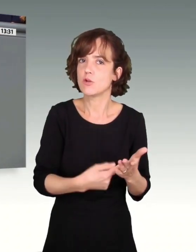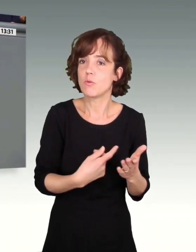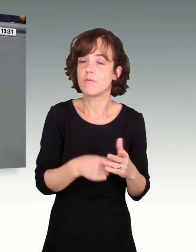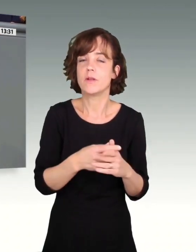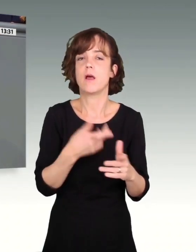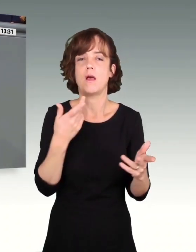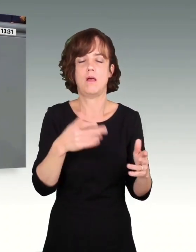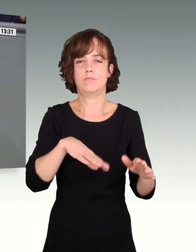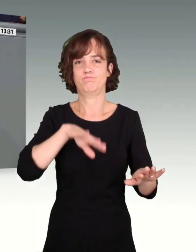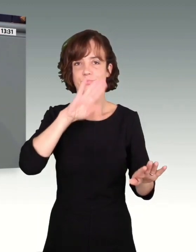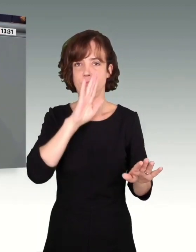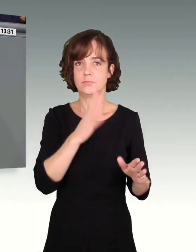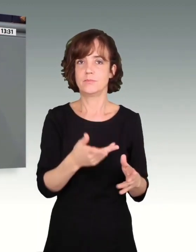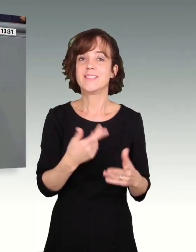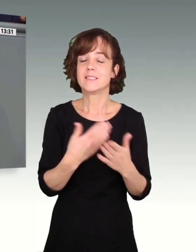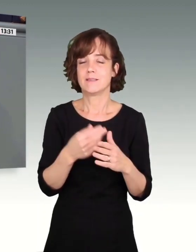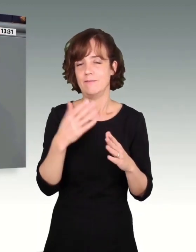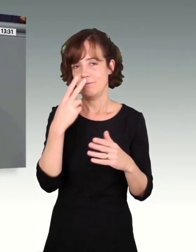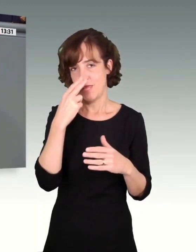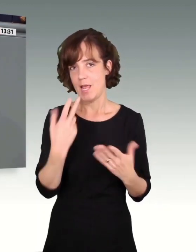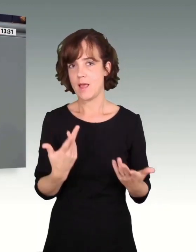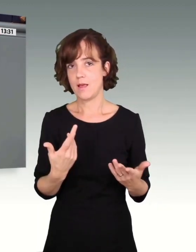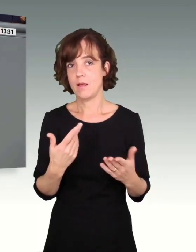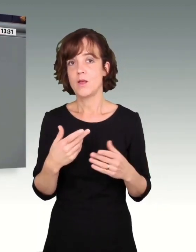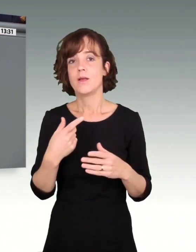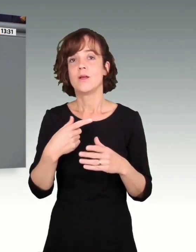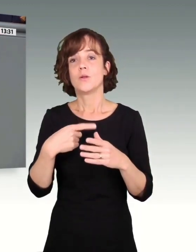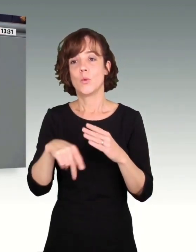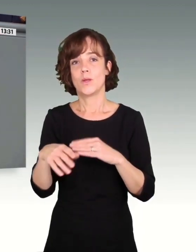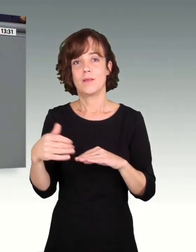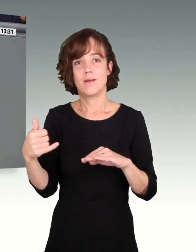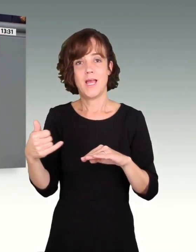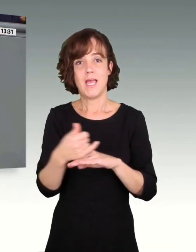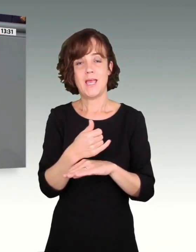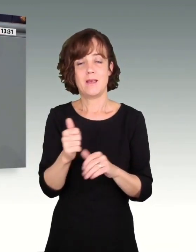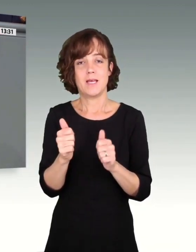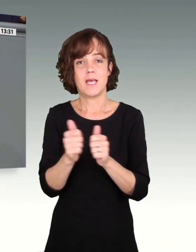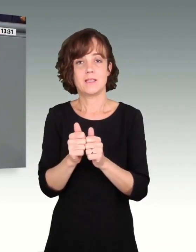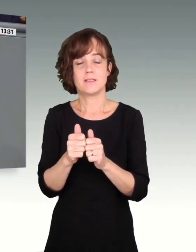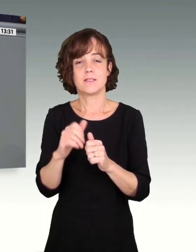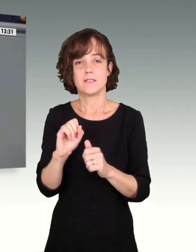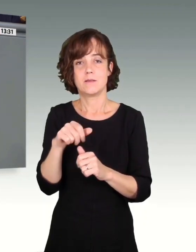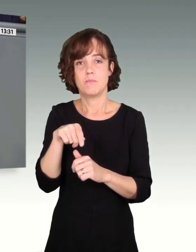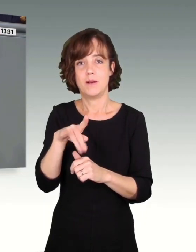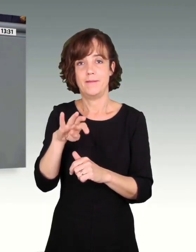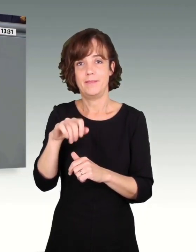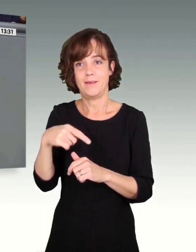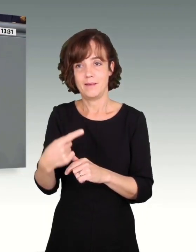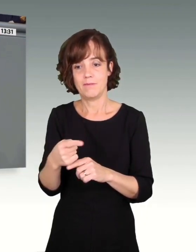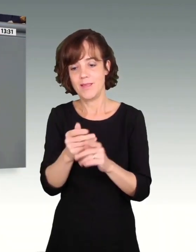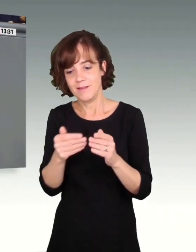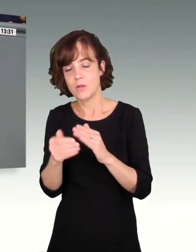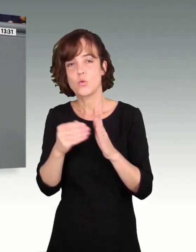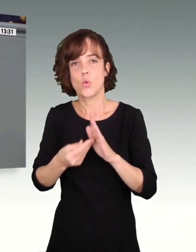Loch fallen. Das ist ein Fehlanreiz, den wir haben, der eben vom Ehegattensplitting in diesem Land leider auch noch unterstützt wird und wo wir als Sozialdemokratinnen und